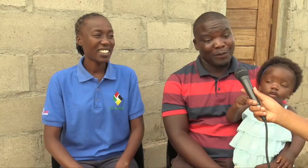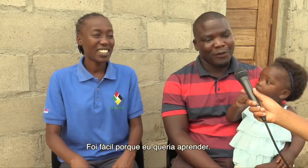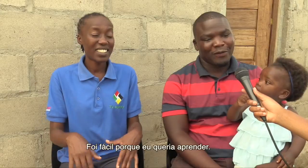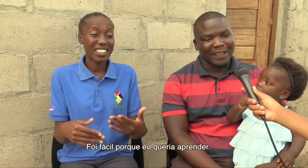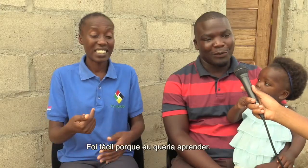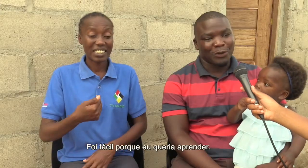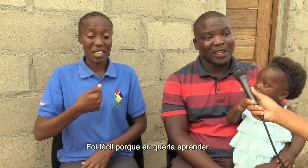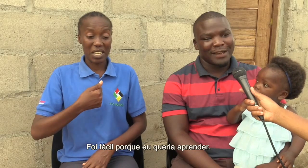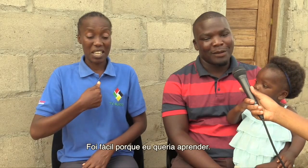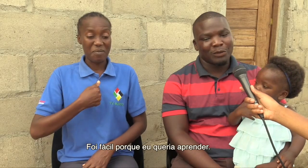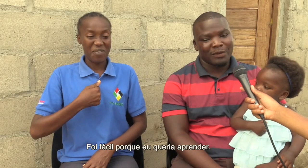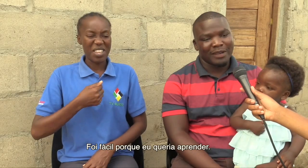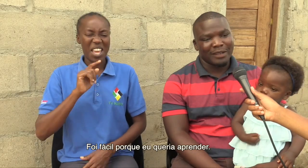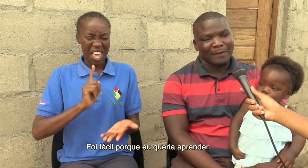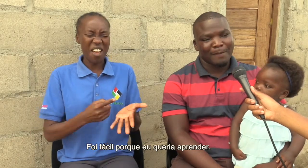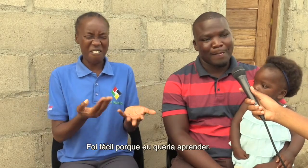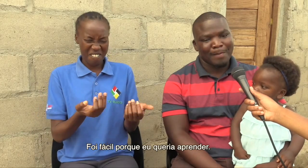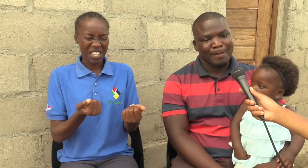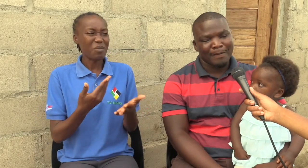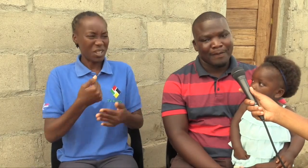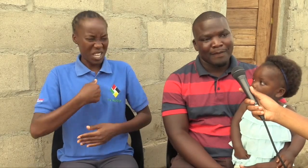não foi fácil porque eu queria nos aprender.